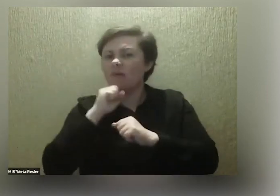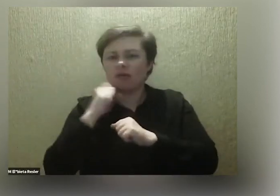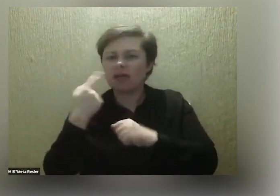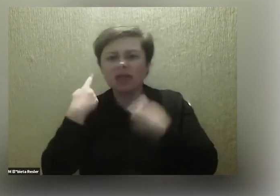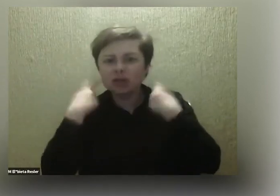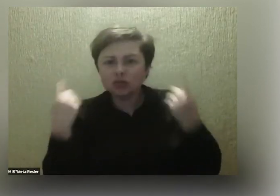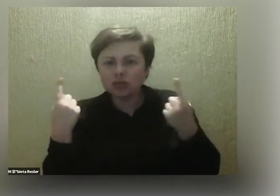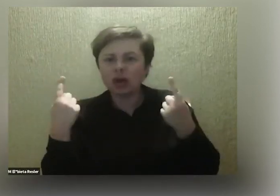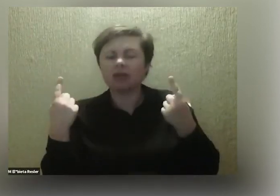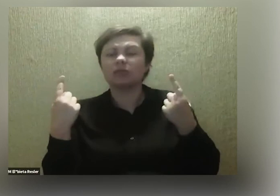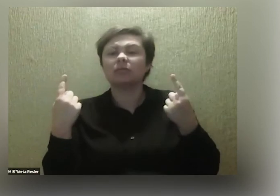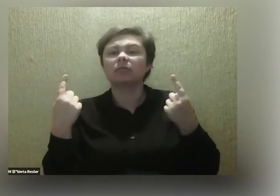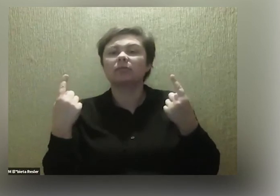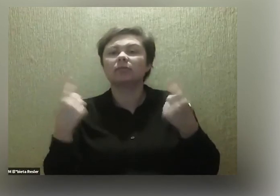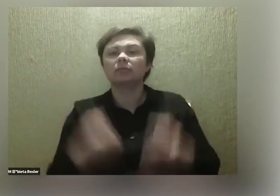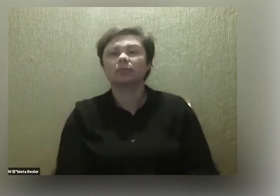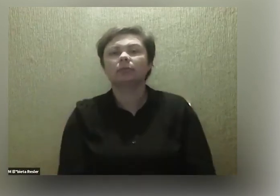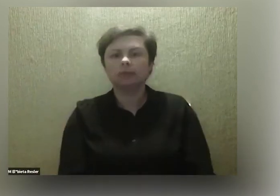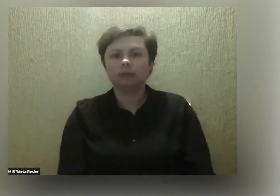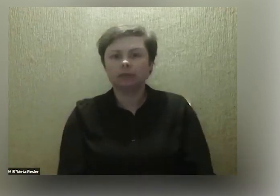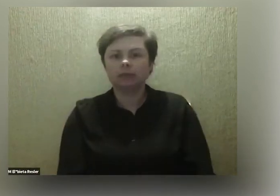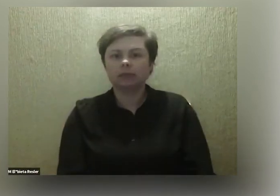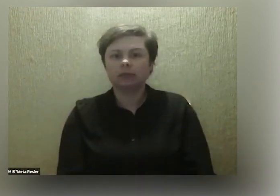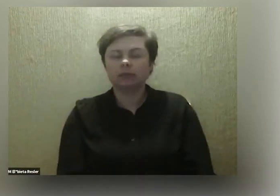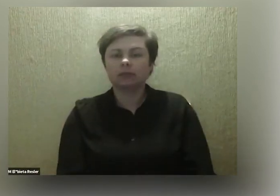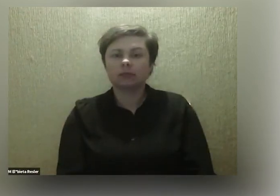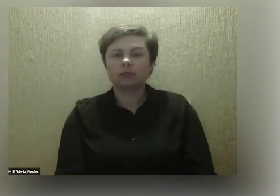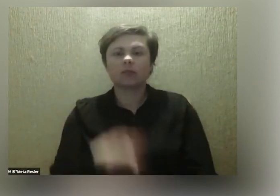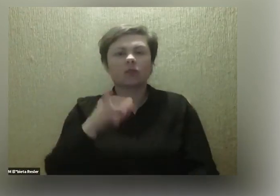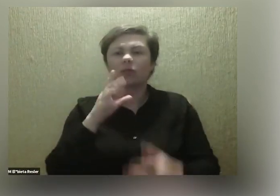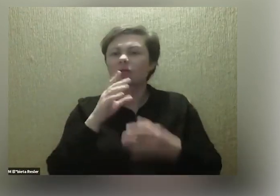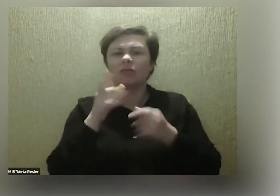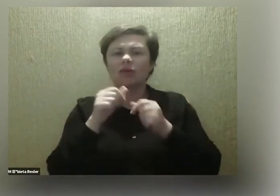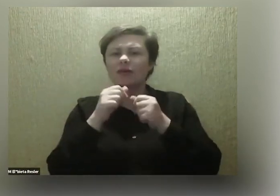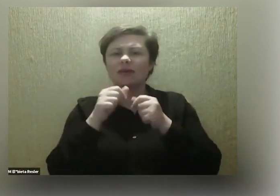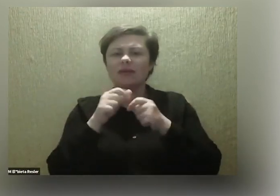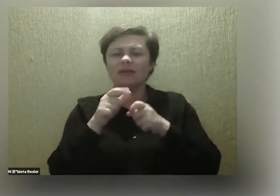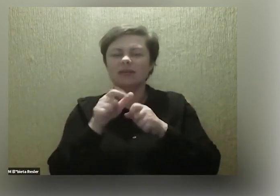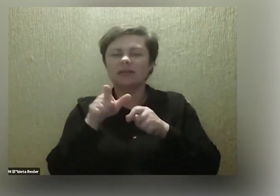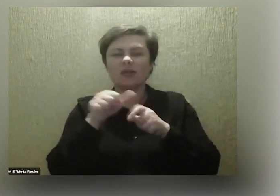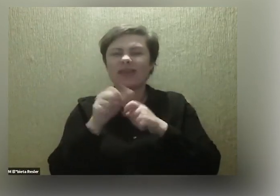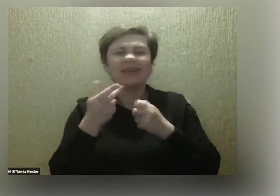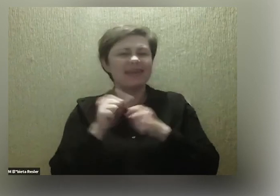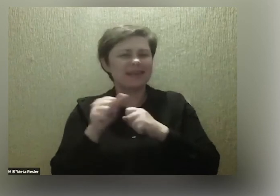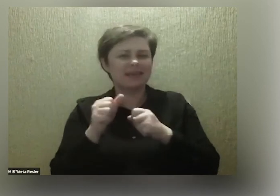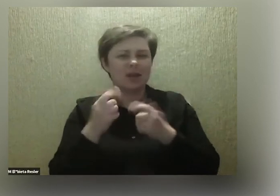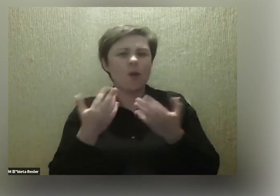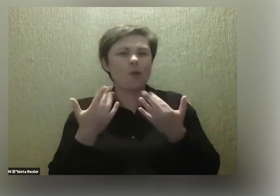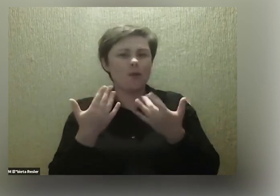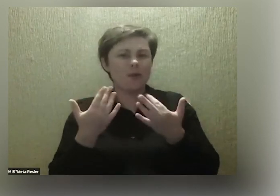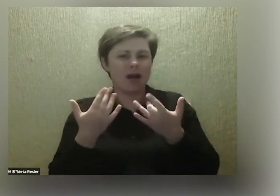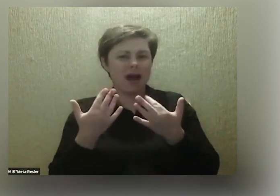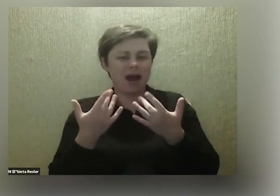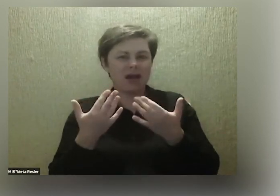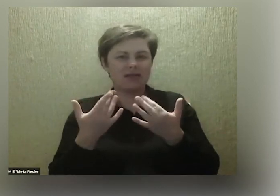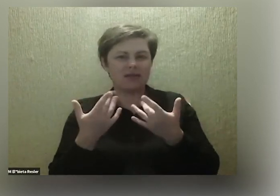jest wszystko zawsze bardzo takie złożone, wieloaspektowe, dlatego może tak to faktycznie wyglądać,